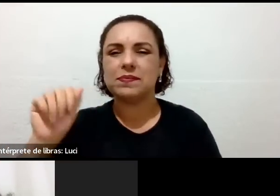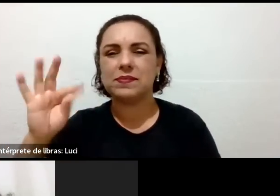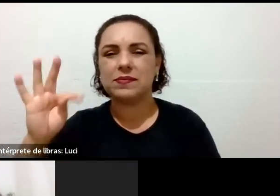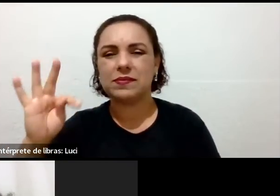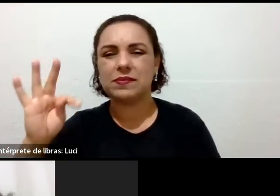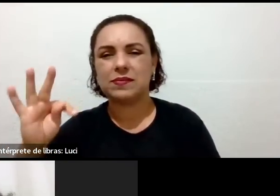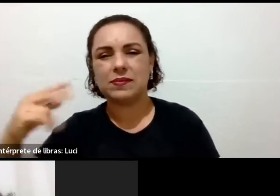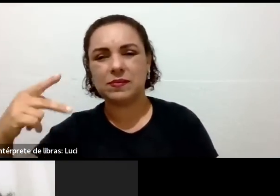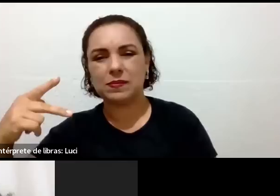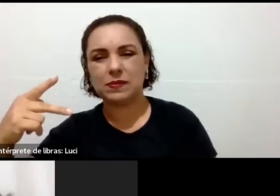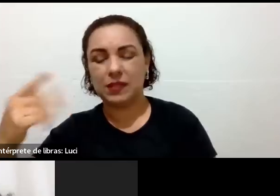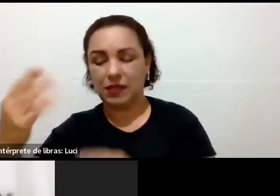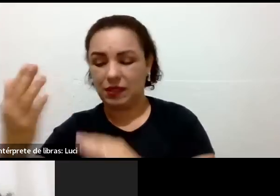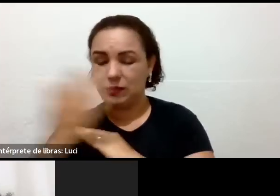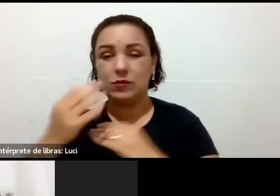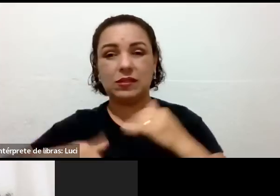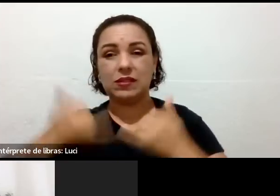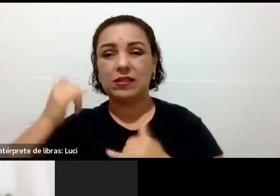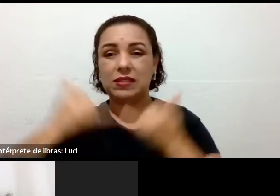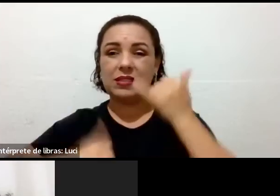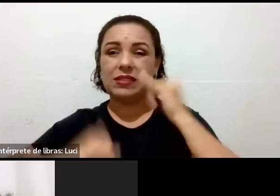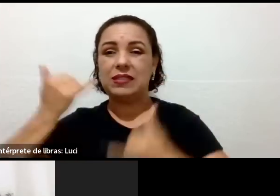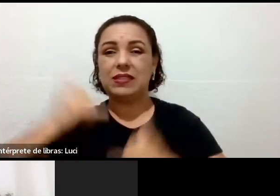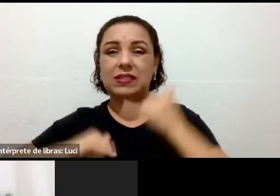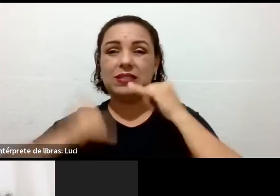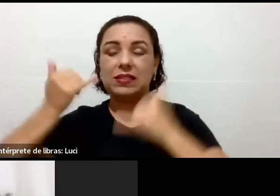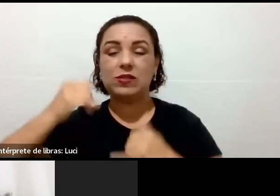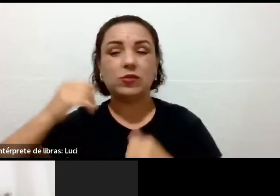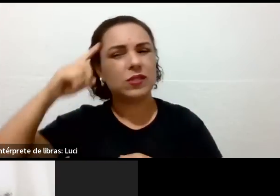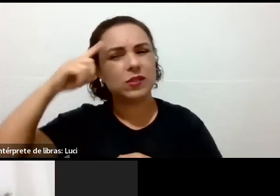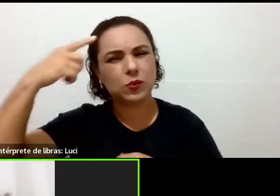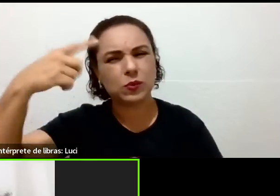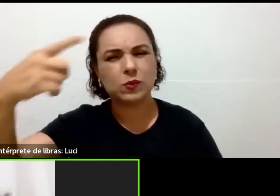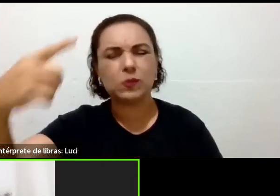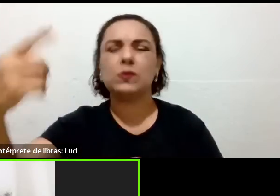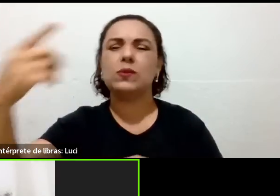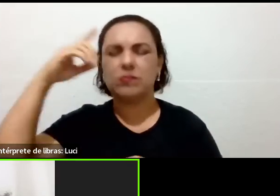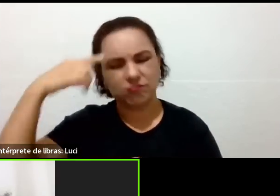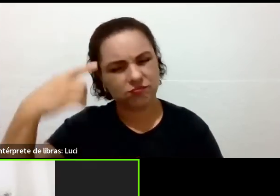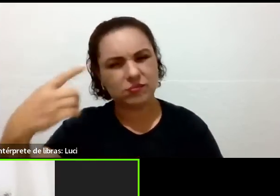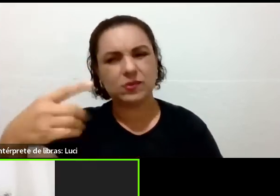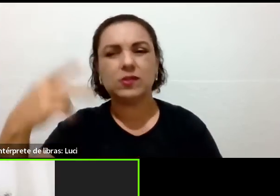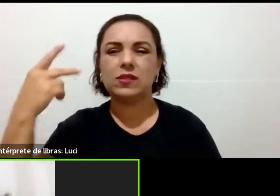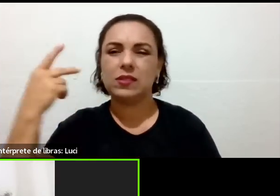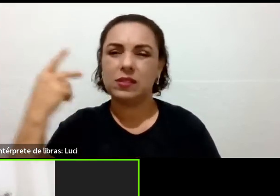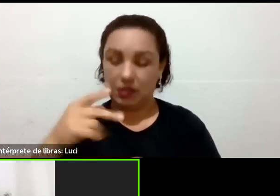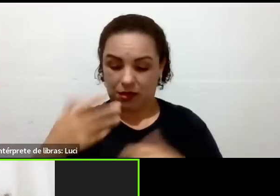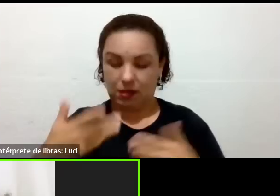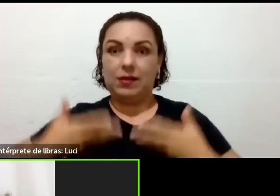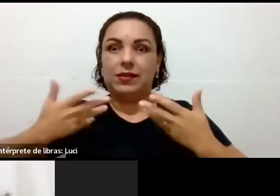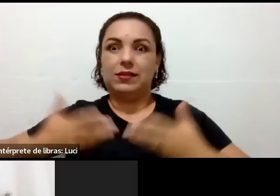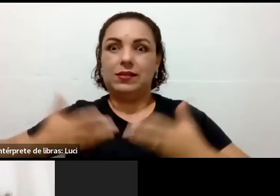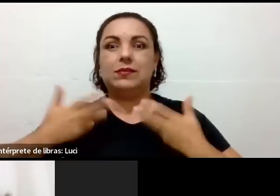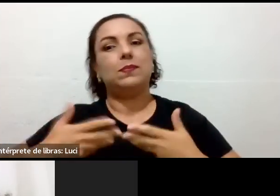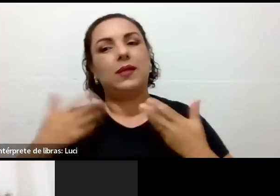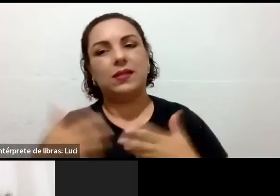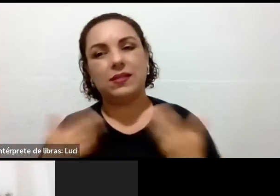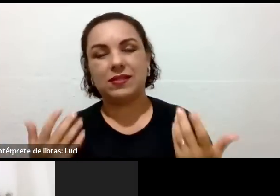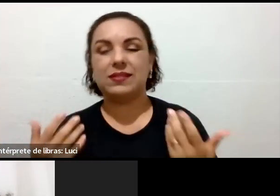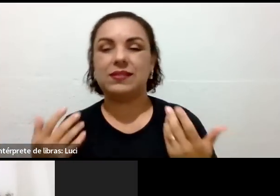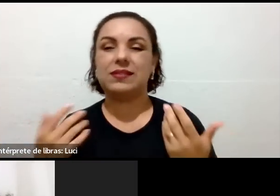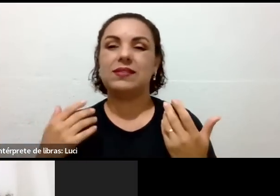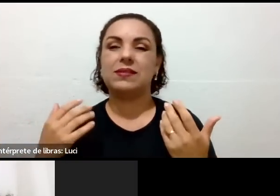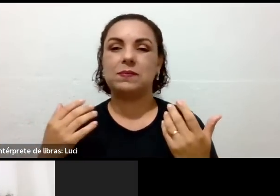eu tenho energia, então esse acúmulo, essa produção constante de ATP, faz eu ter disposição, e o sangue,